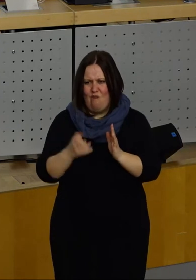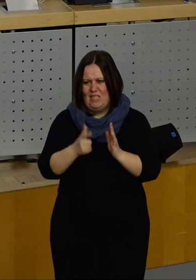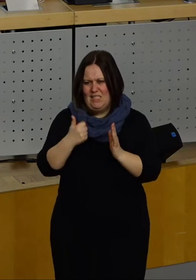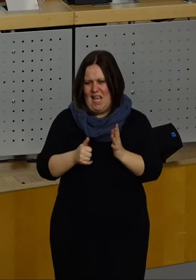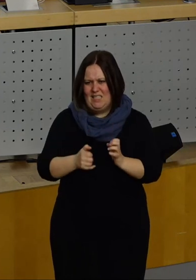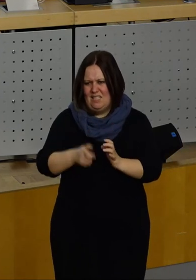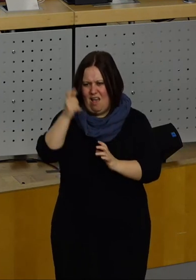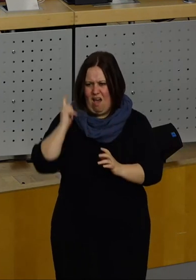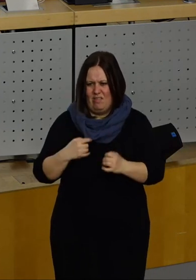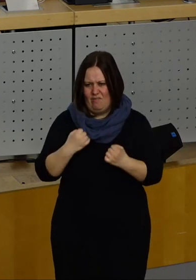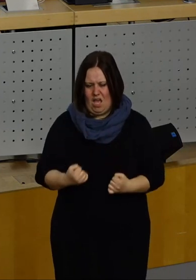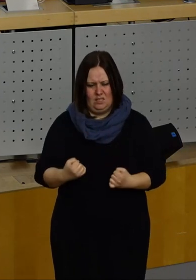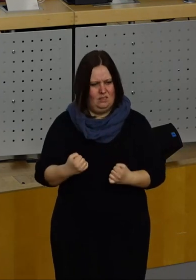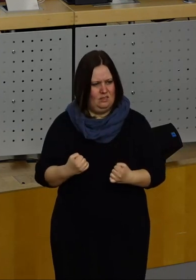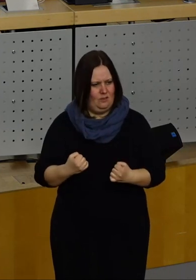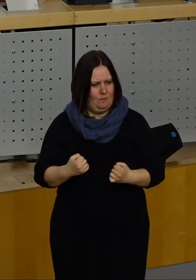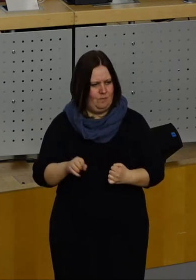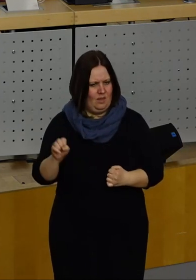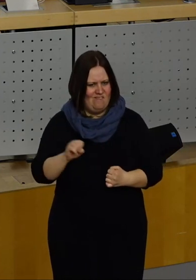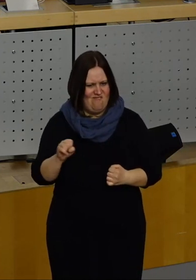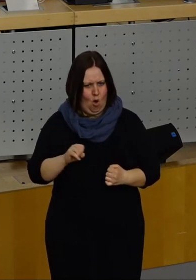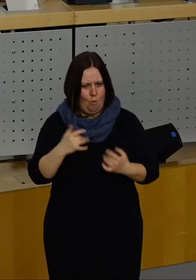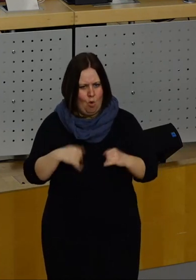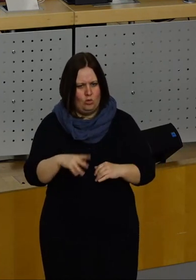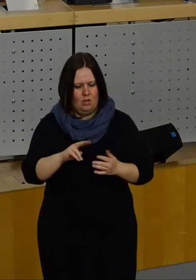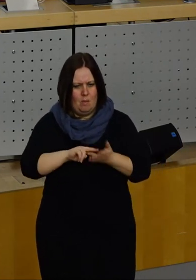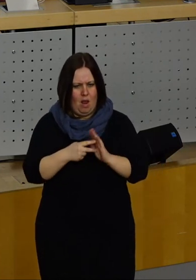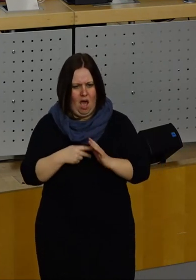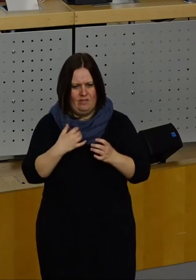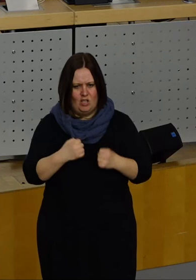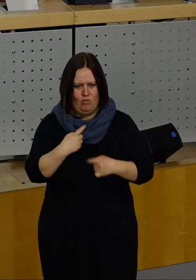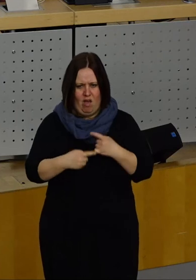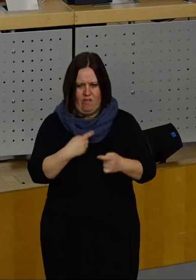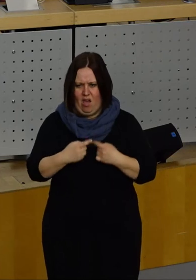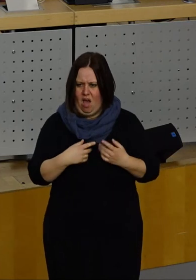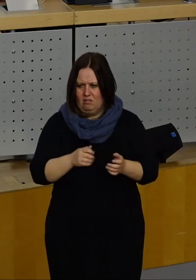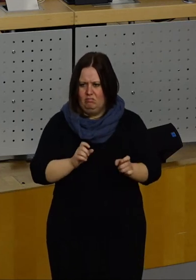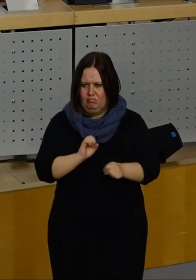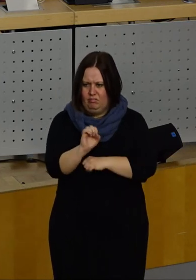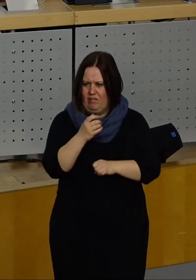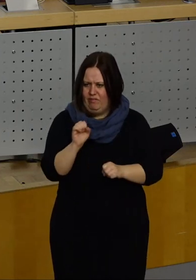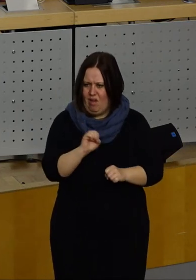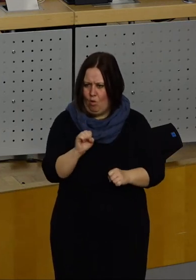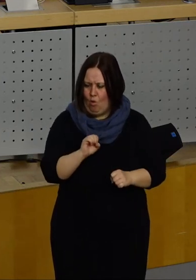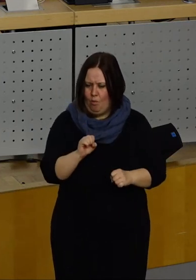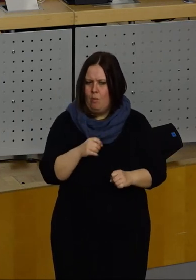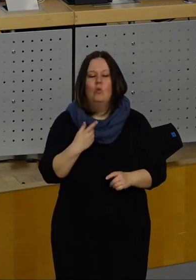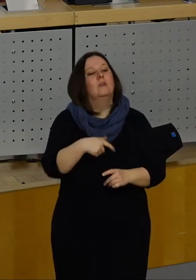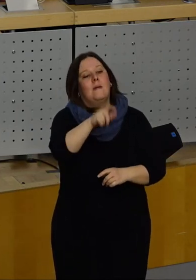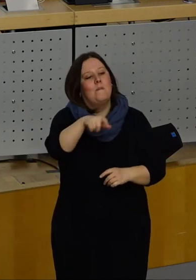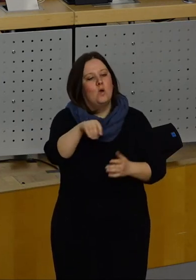60 Jahren. Warum wehrt man sich gegen das Planfeststellungsverfahren? Das Planfeststellungsverfahren ist eine